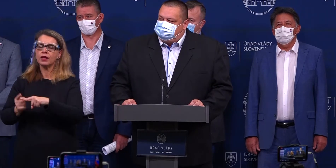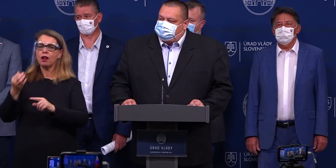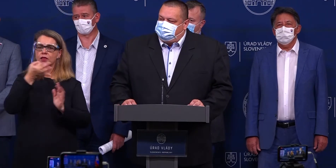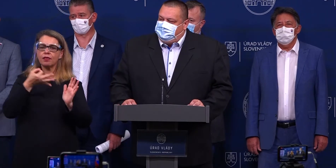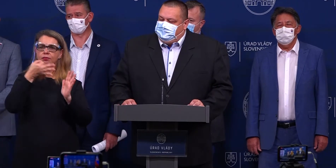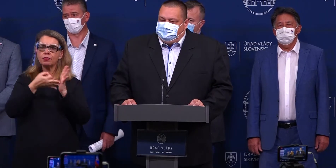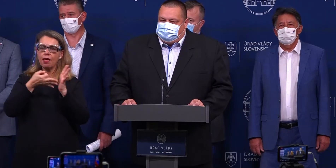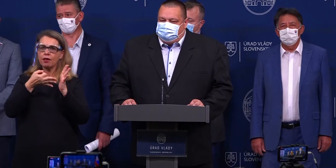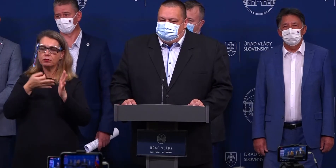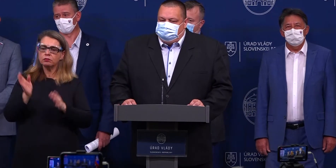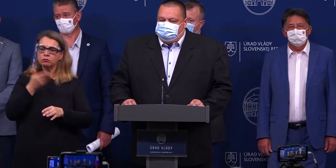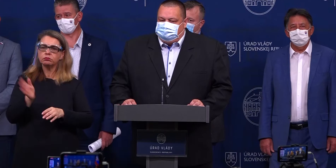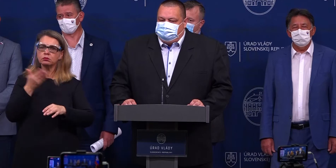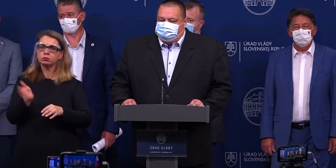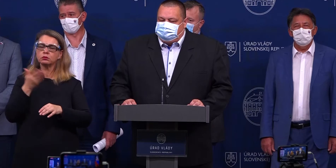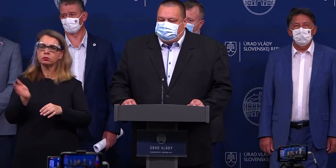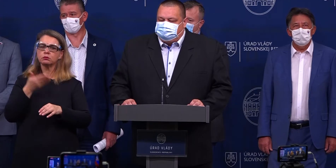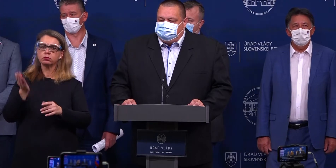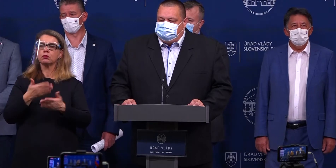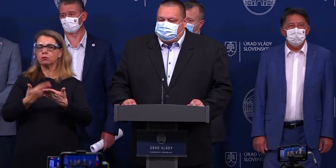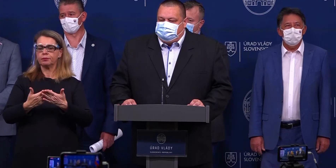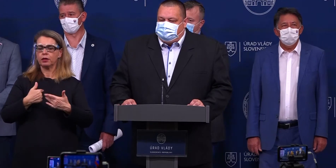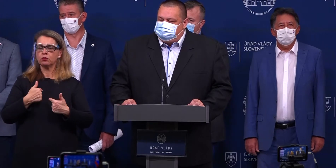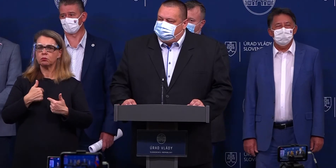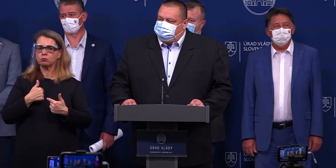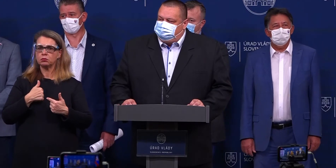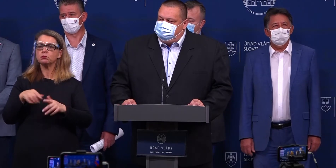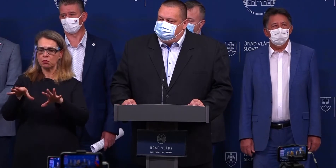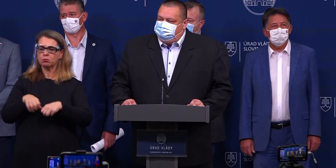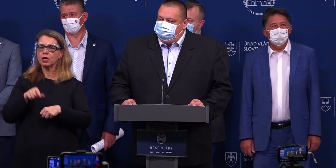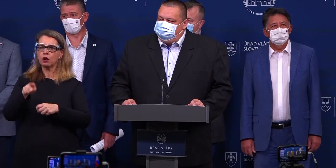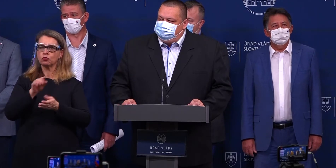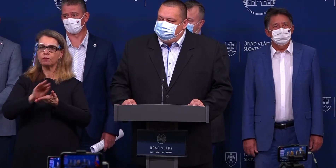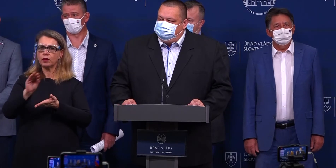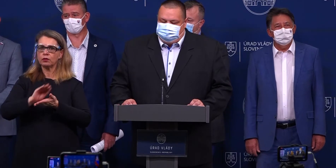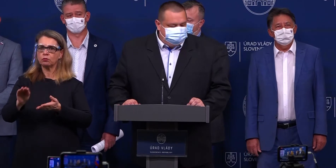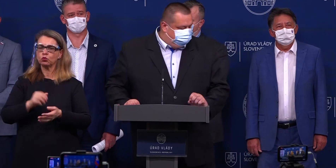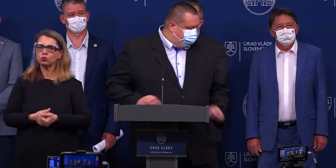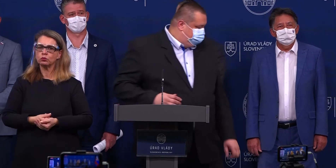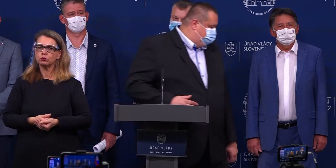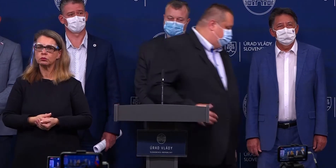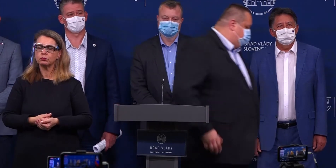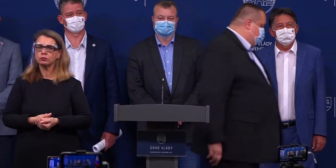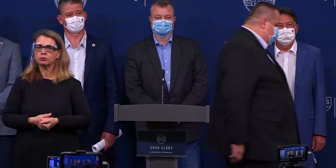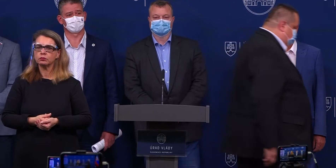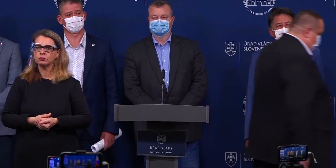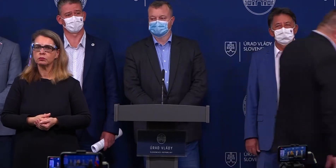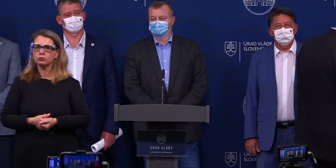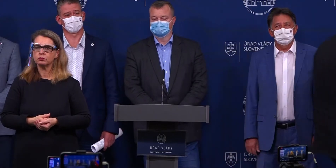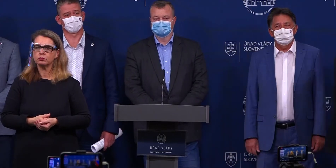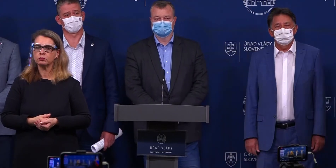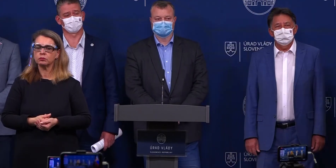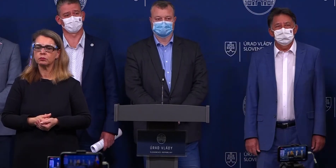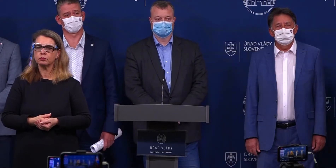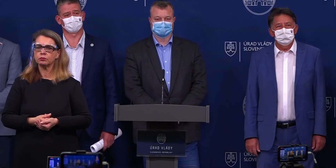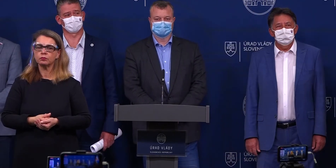športovci. Takže preto aj ústredný krizový štáb akceptoval túto výnimku. Ďakujem. Ďakujem aj takže